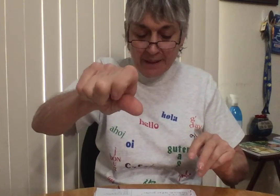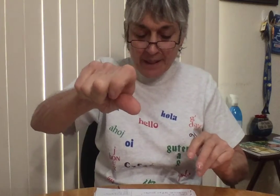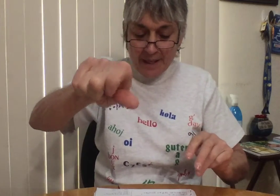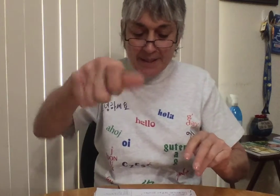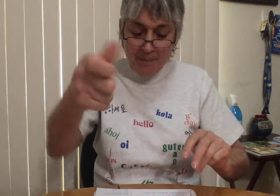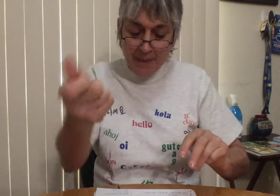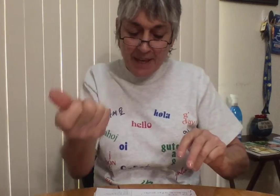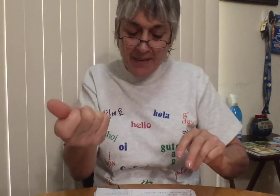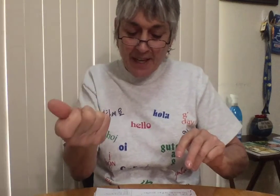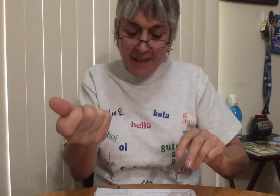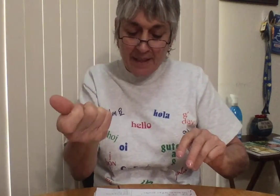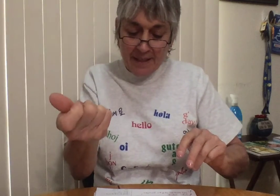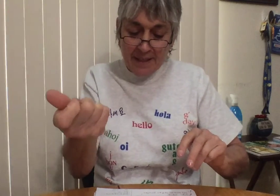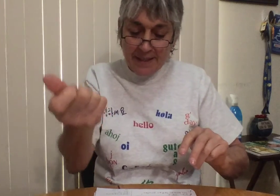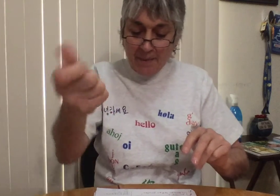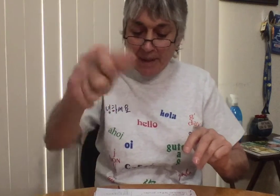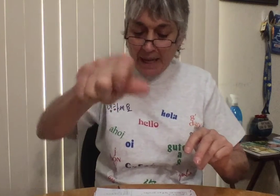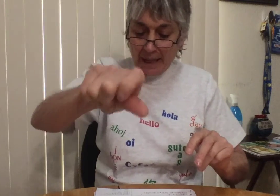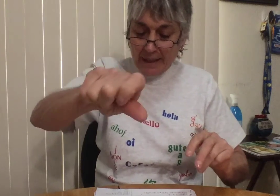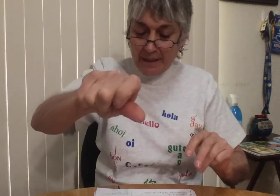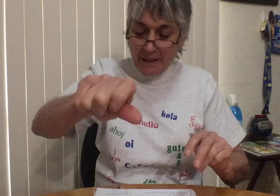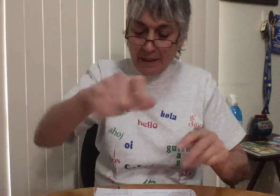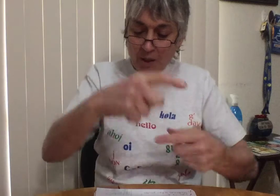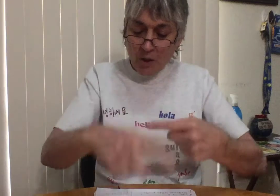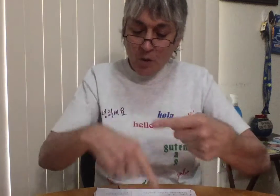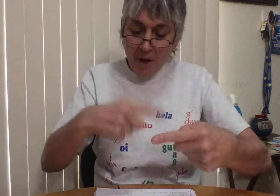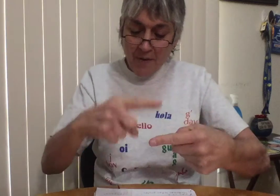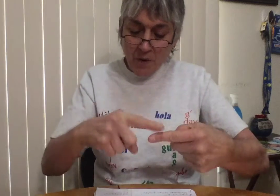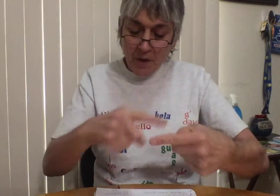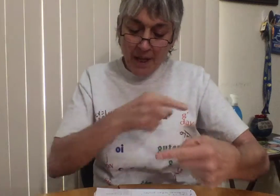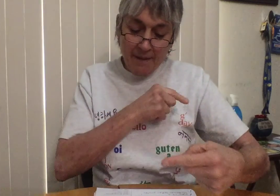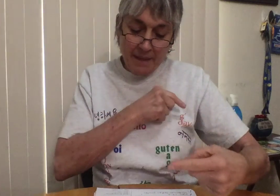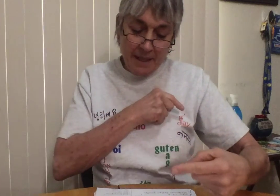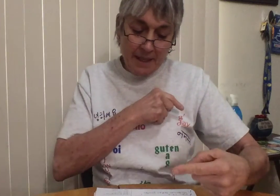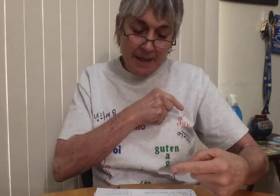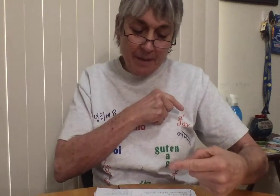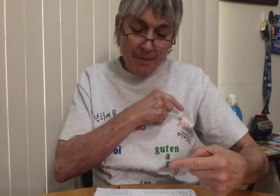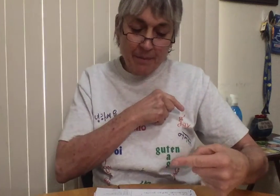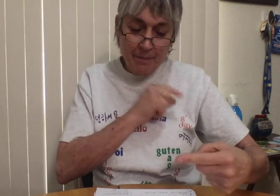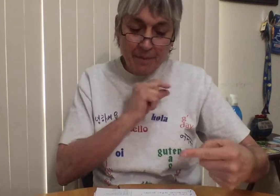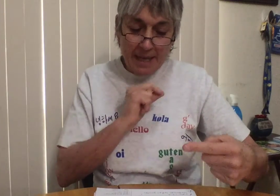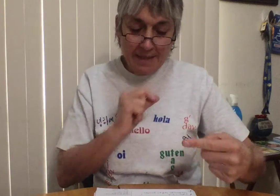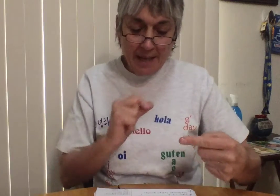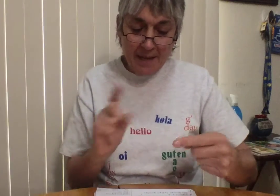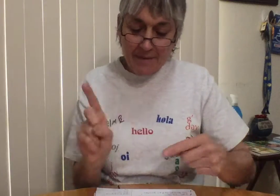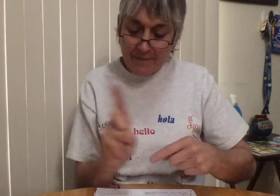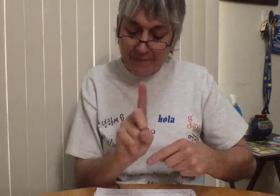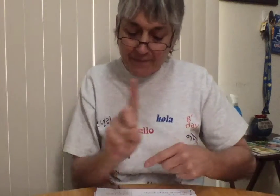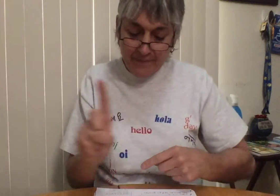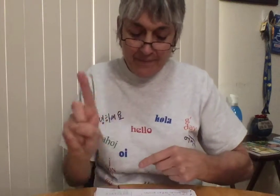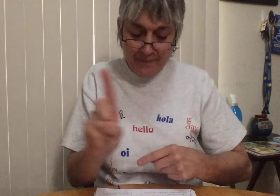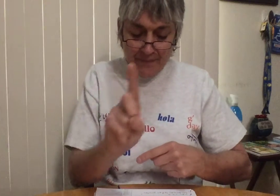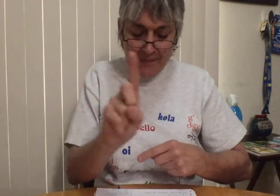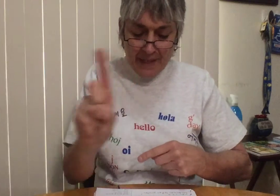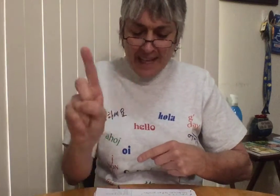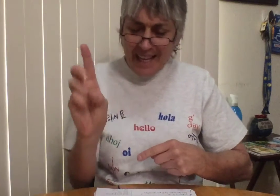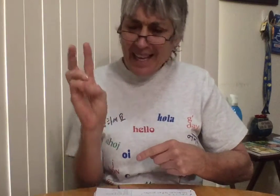se prenden y se apagan cuando Gaby pasa. ¡Qué